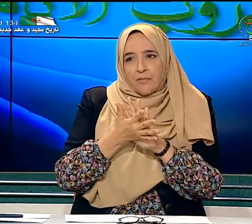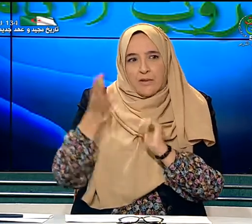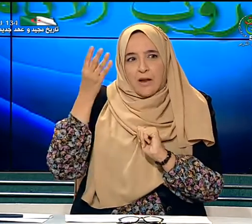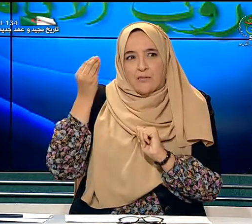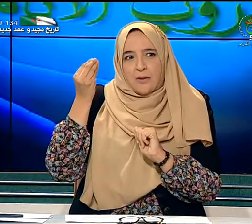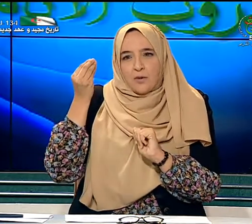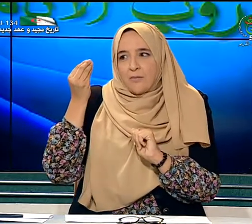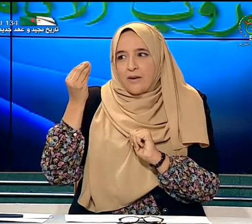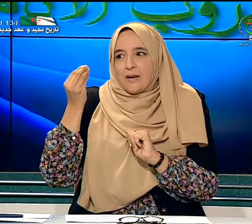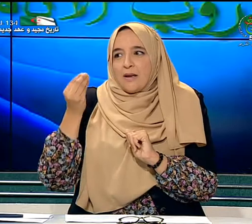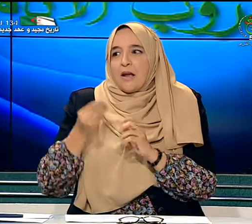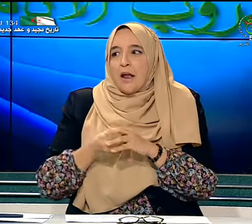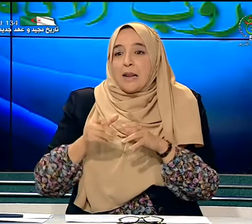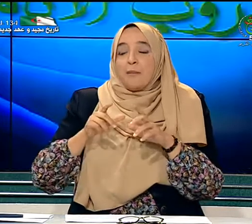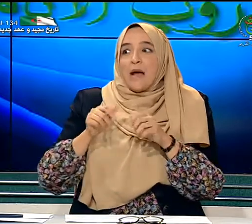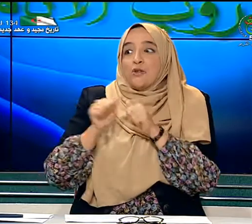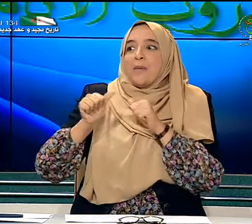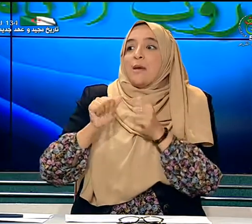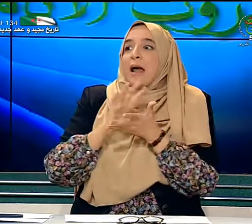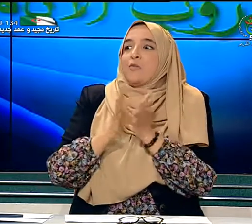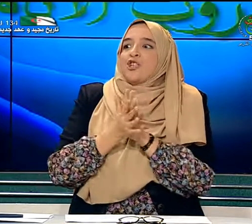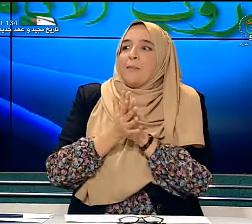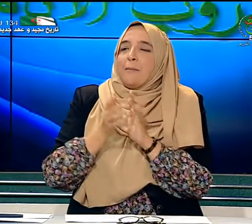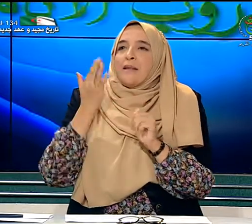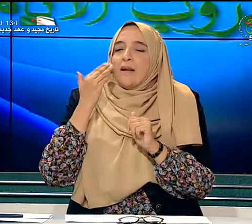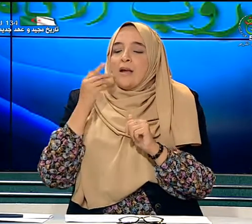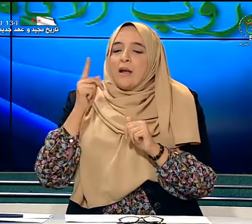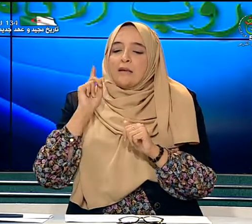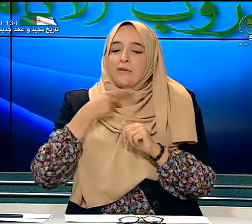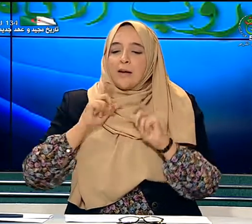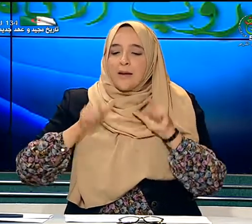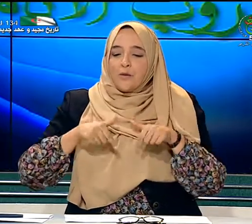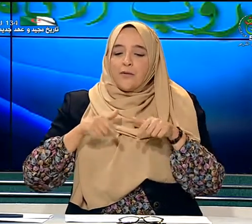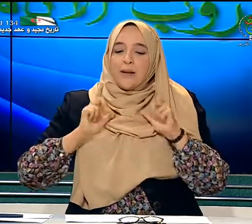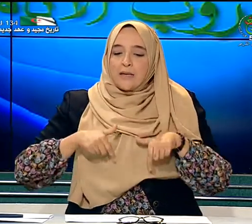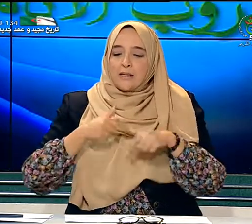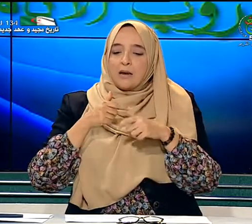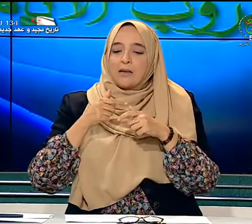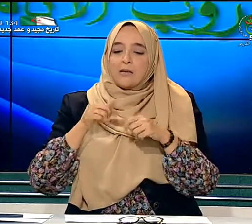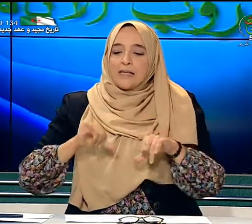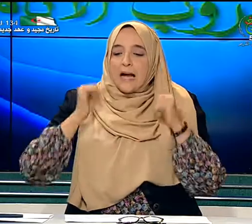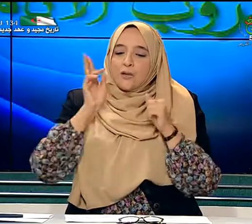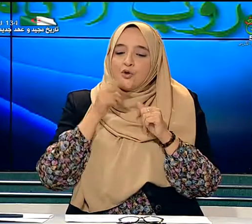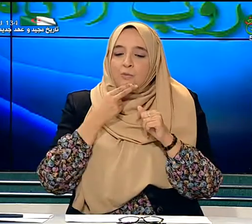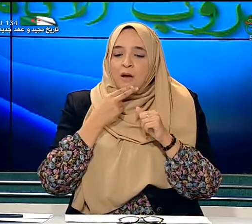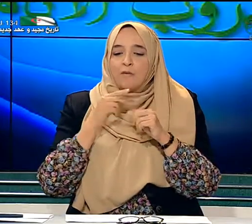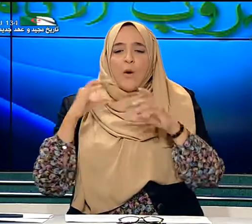هل فهمتم؟ معزول من المجتمع مثلا الطفل لما يكون في المدرسة صغار الصم فهو